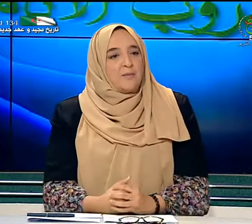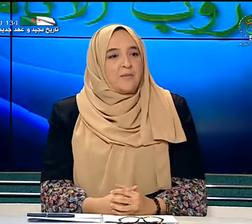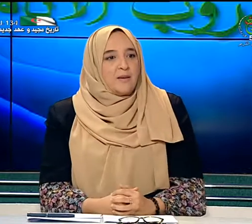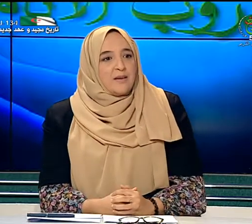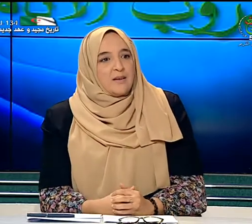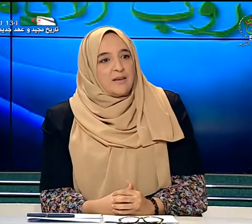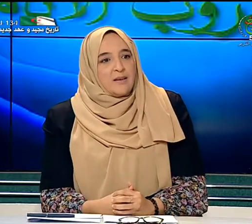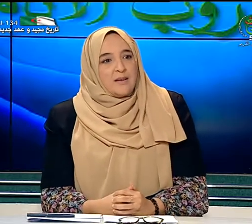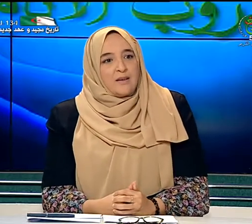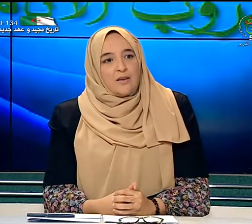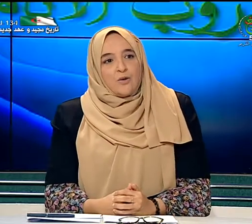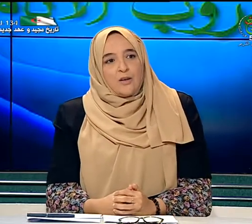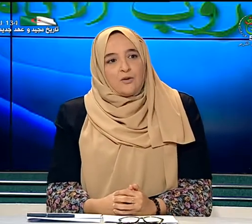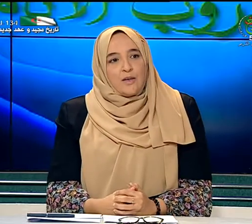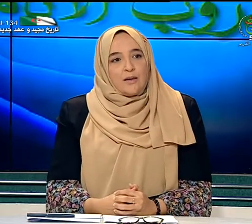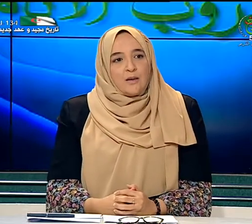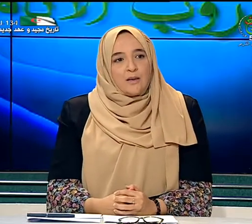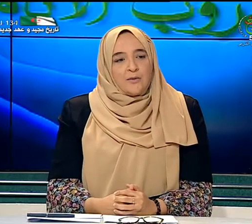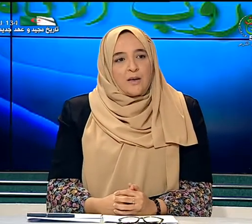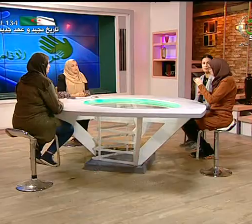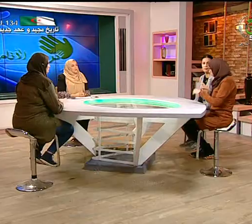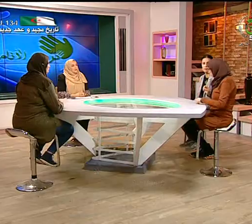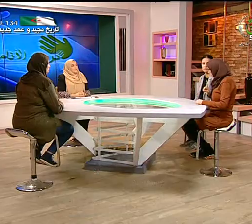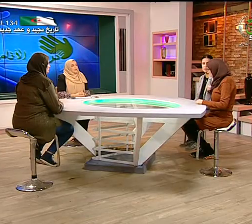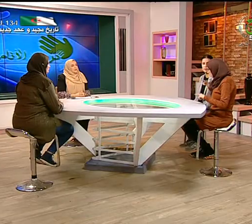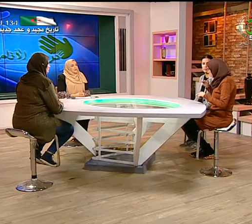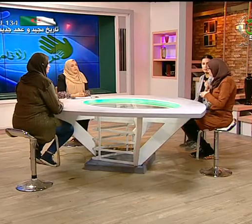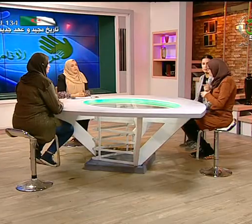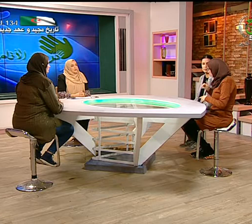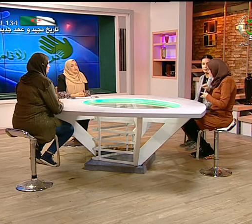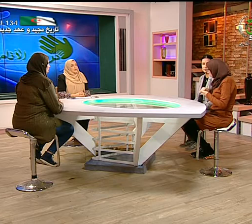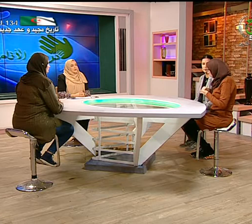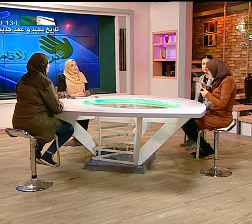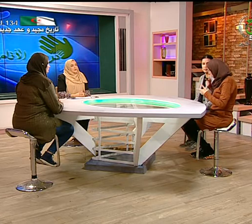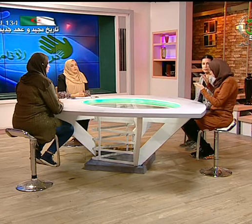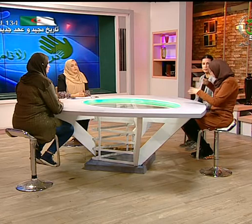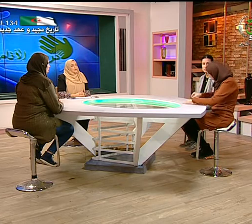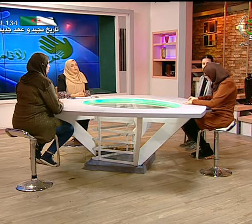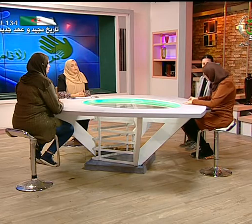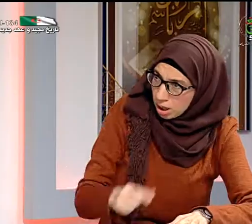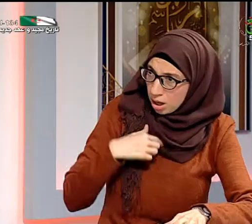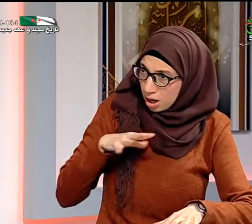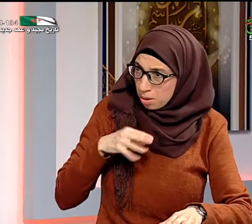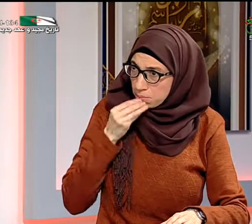الكل يظن أن الأطفال أن الأطفال الصم ليست لديهم